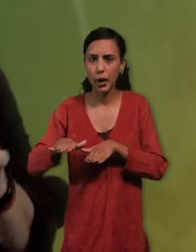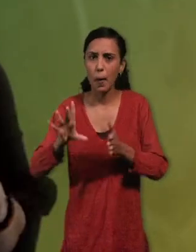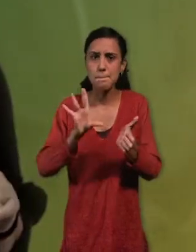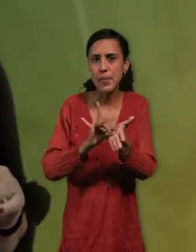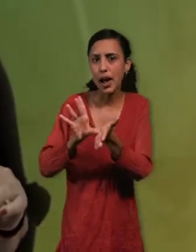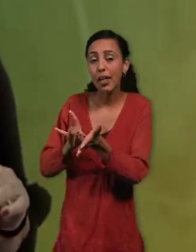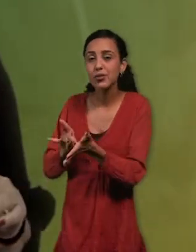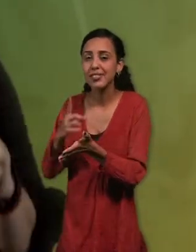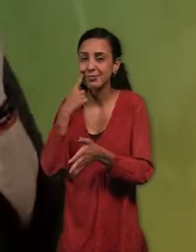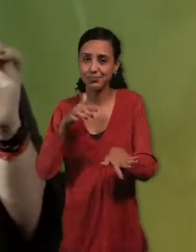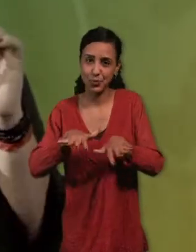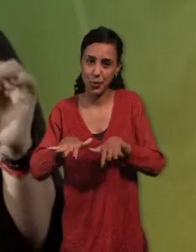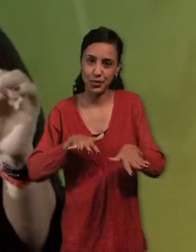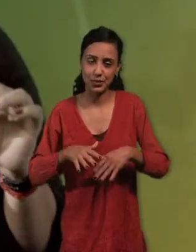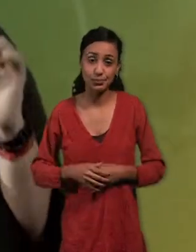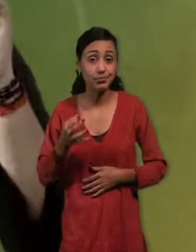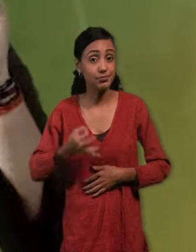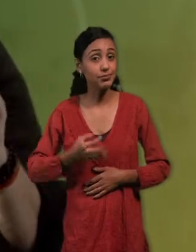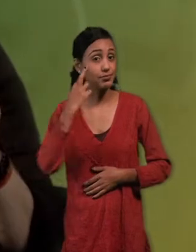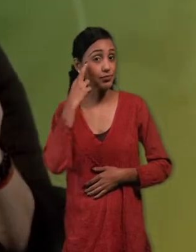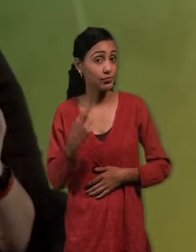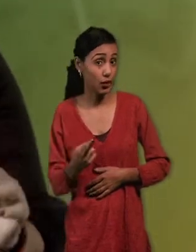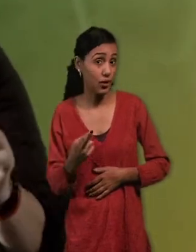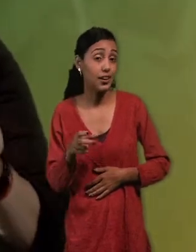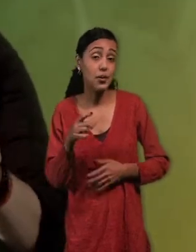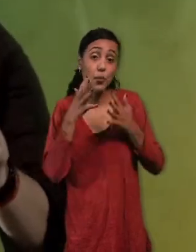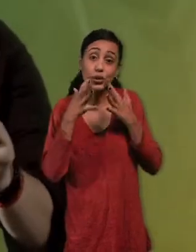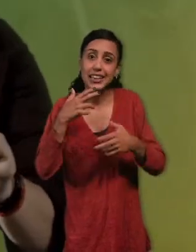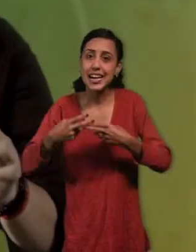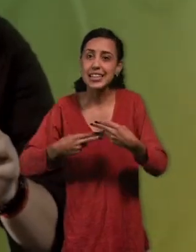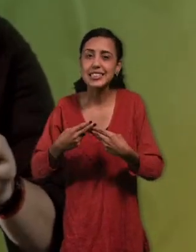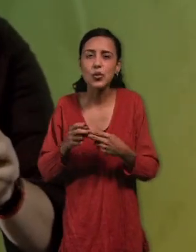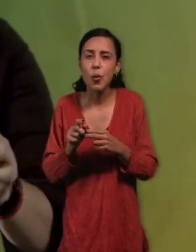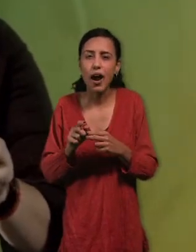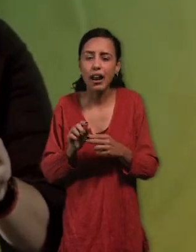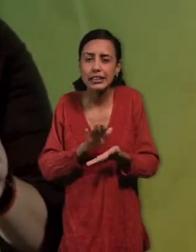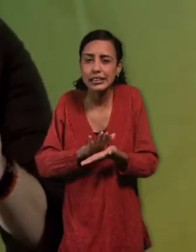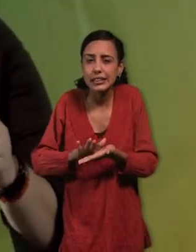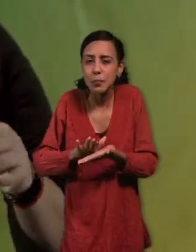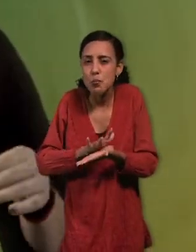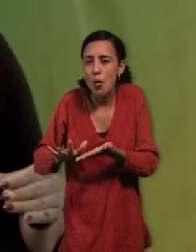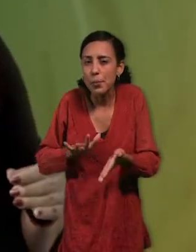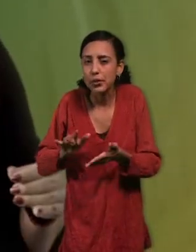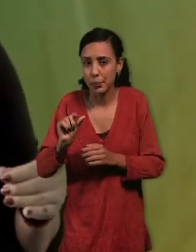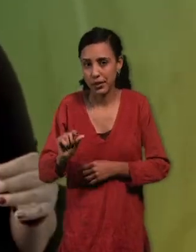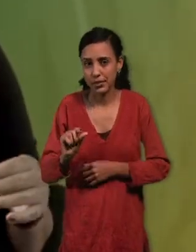procedemos a animar. Siempre recuerda que es muy saludable realizar pequeños movimientos entre una animación